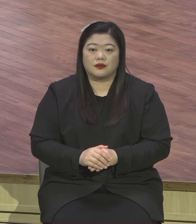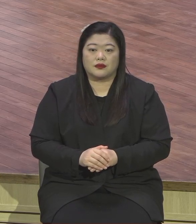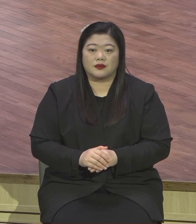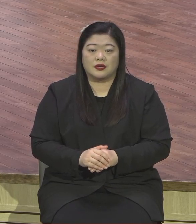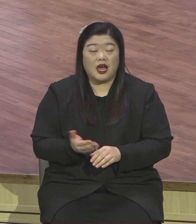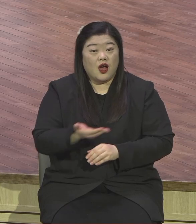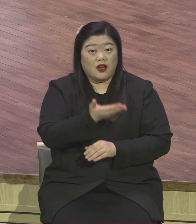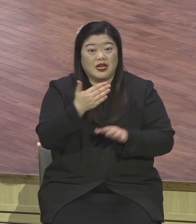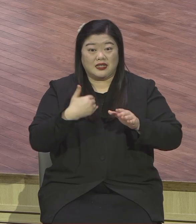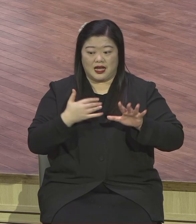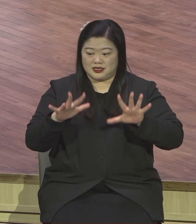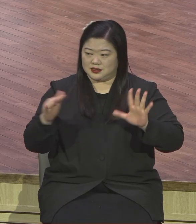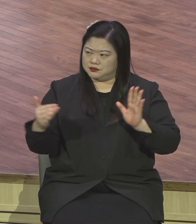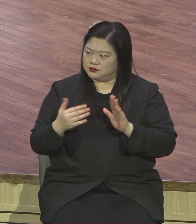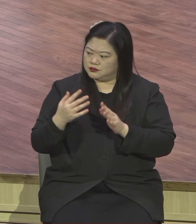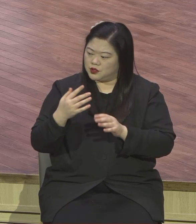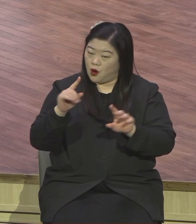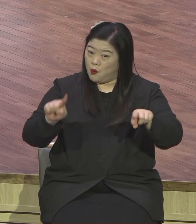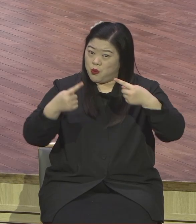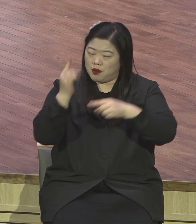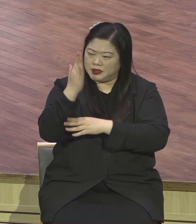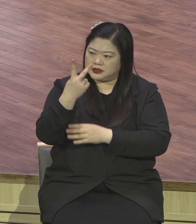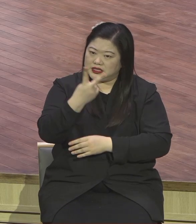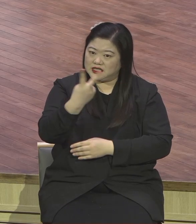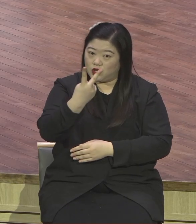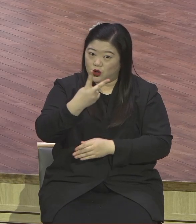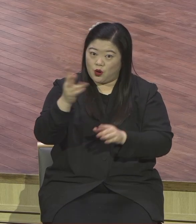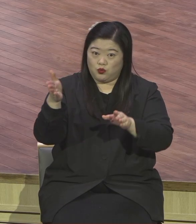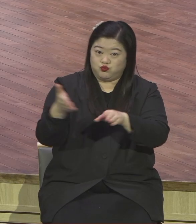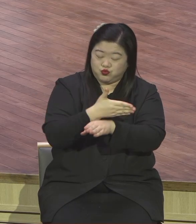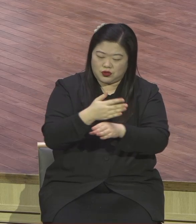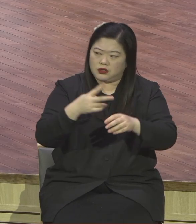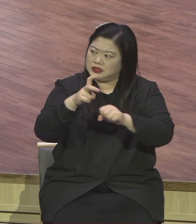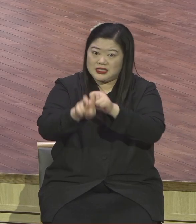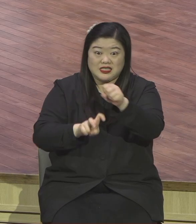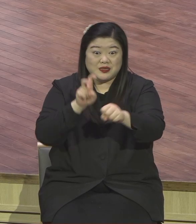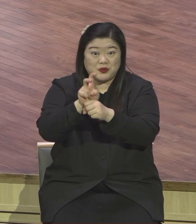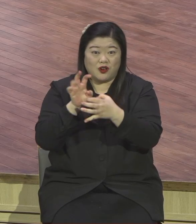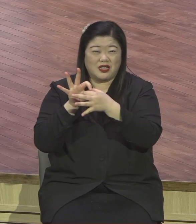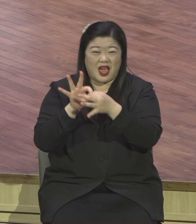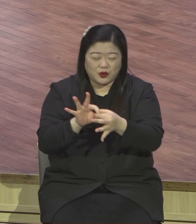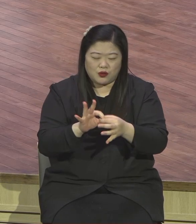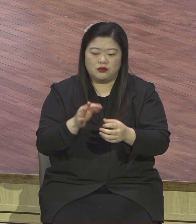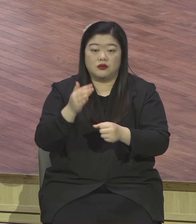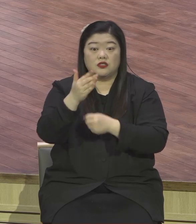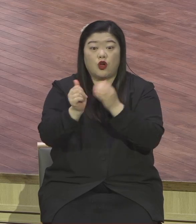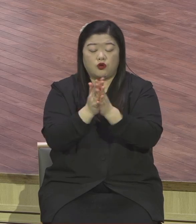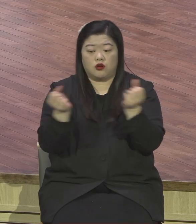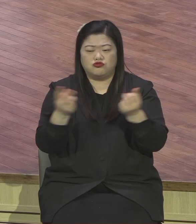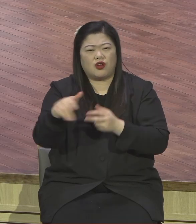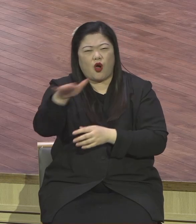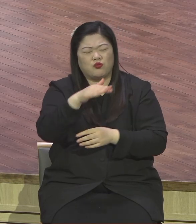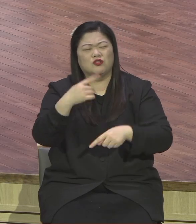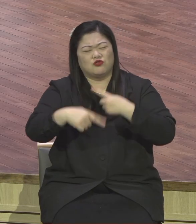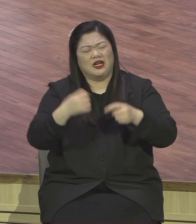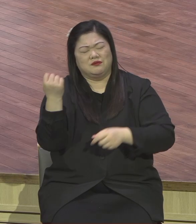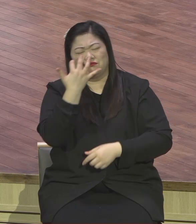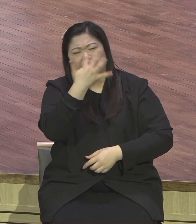특별한 교회를 가지시고 하나님 이 본문 주신 믿으시 믿으시 바랍니다. 2021년 여원교의 전 성도는 오직